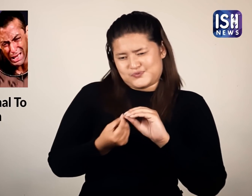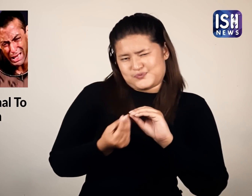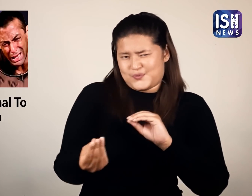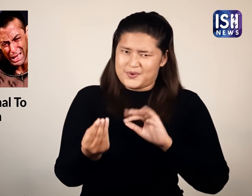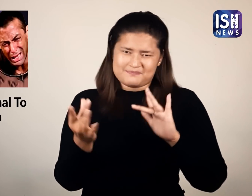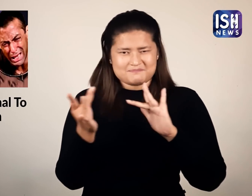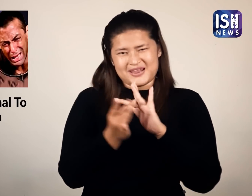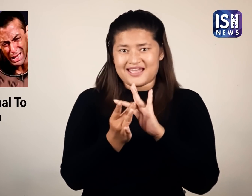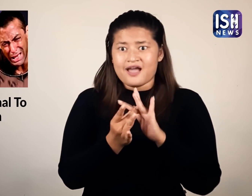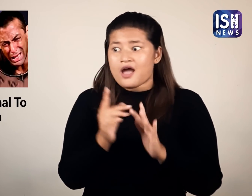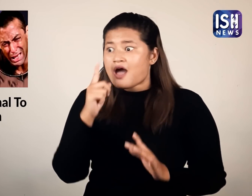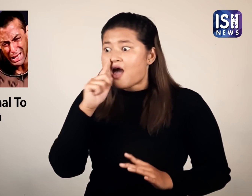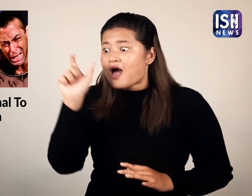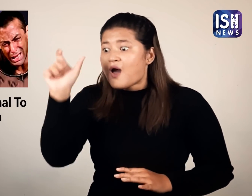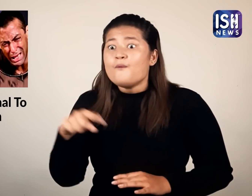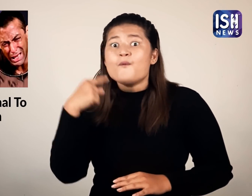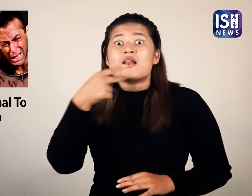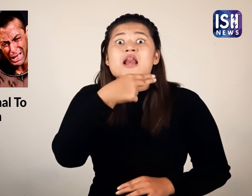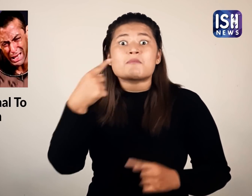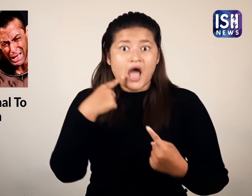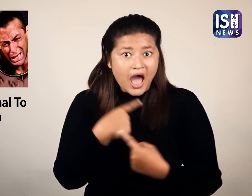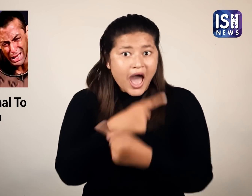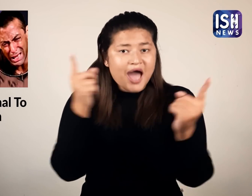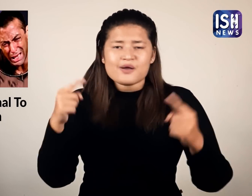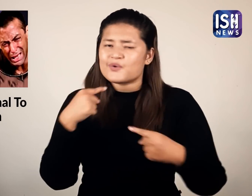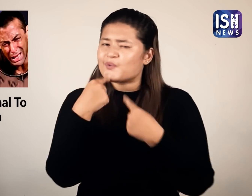उन्होंने अपने साथी के नाम के बारे में खुलासा नहीं किया